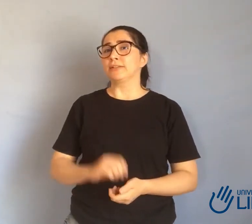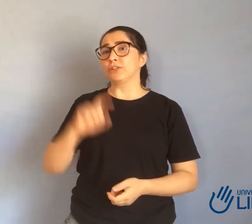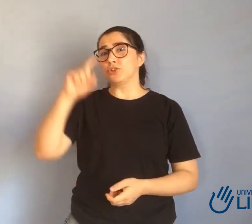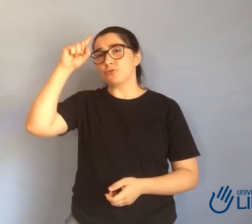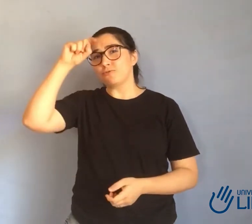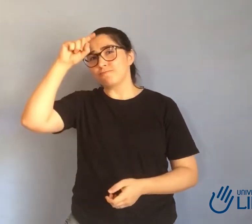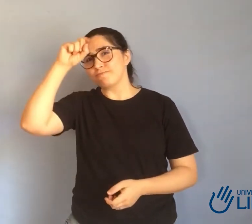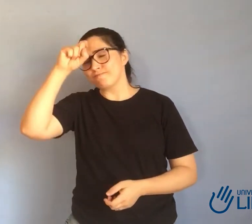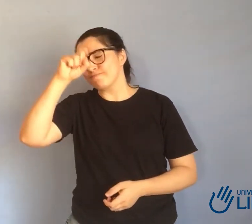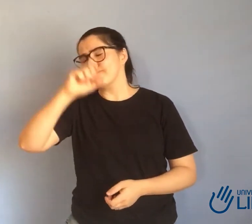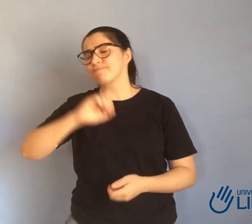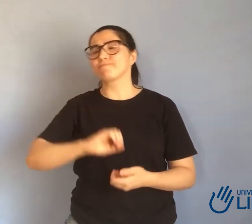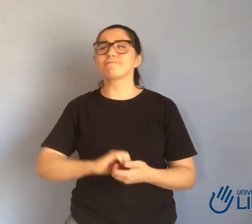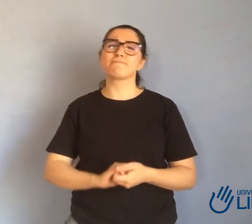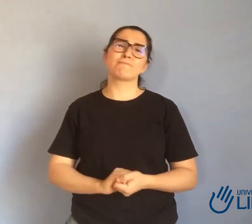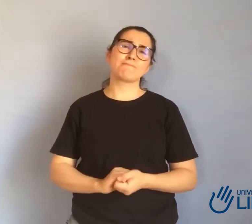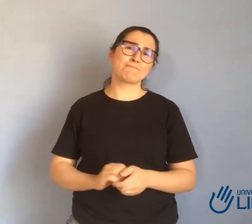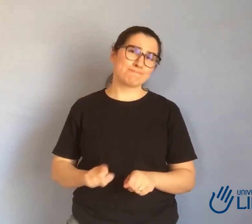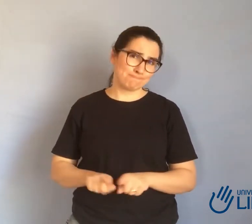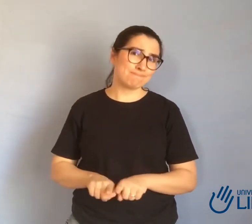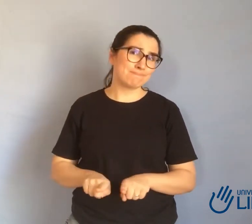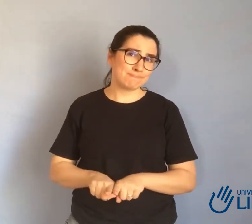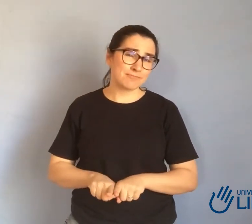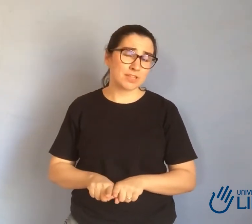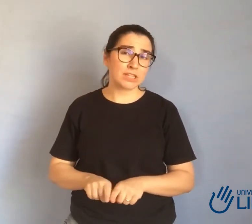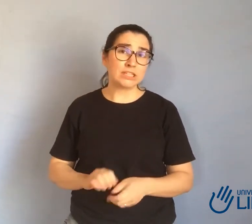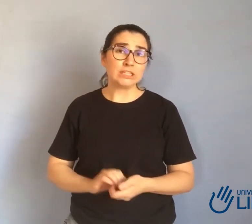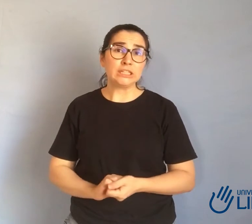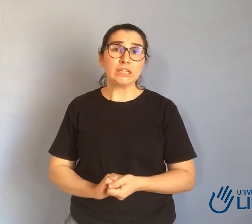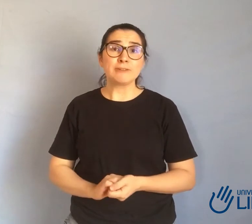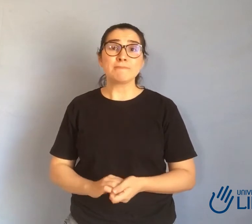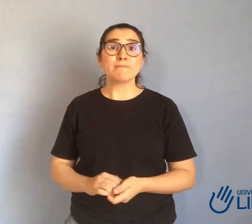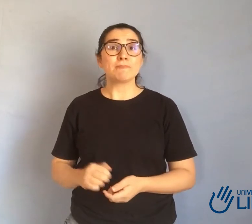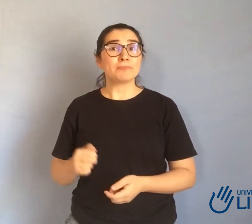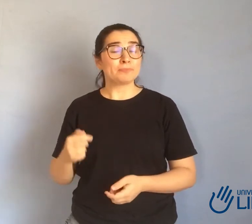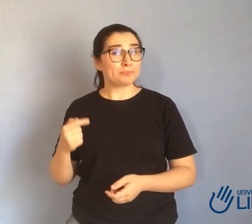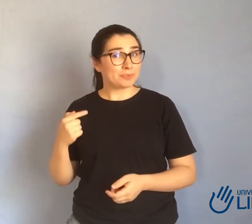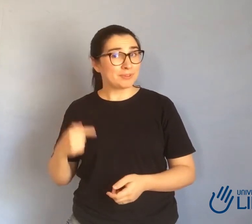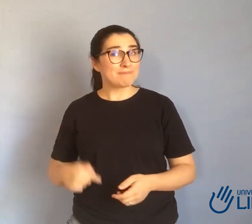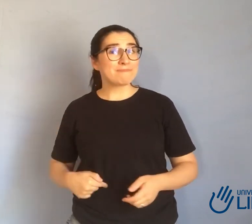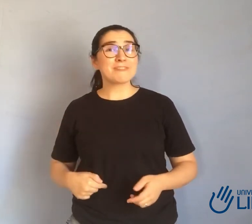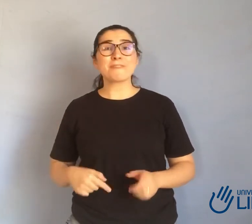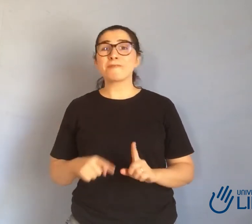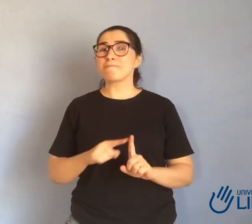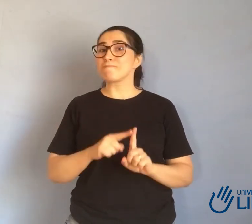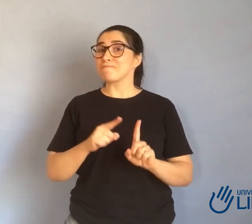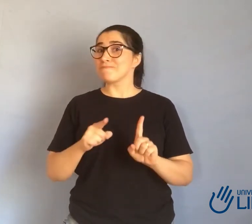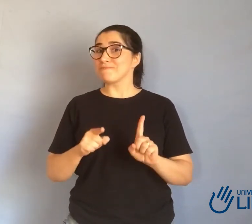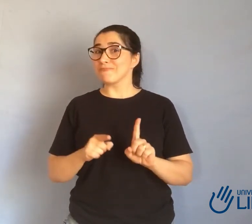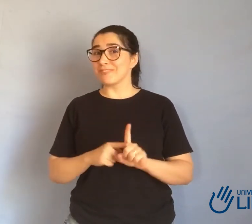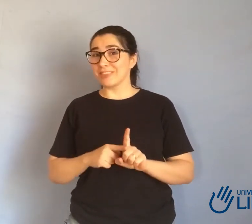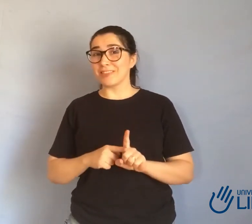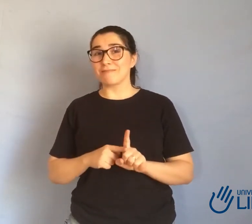aprender a Libras e eu comecei a pesquisar por cursos e comecei a fazer alguns cursinhos presenciais,